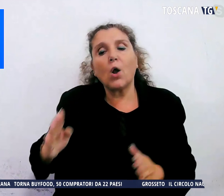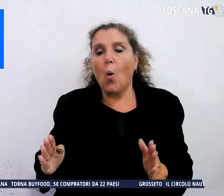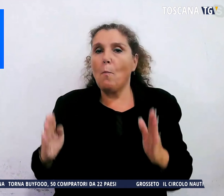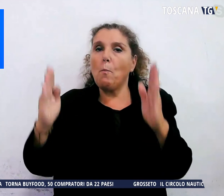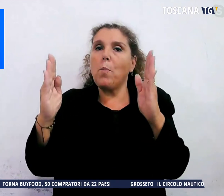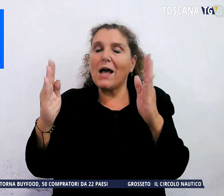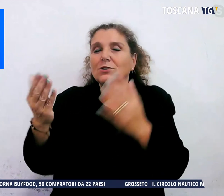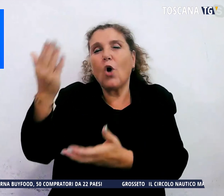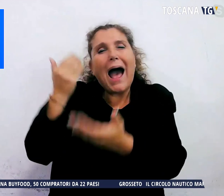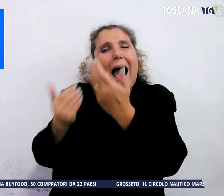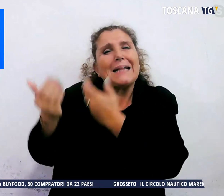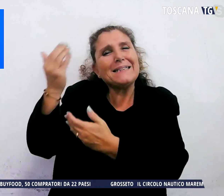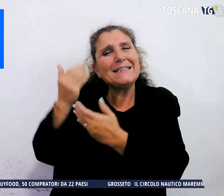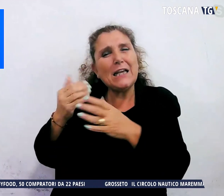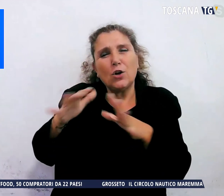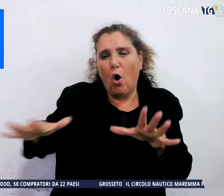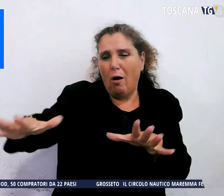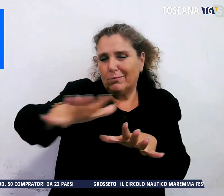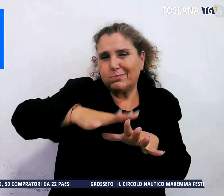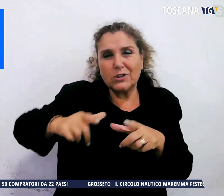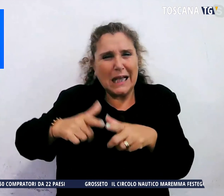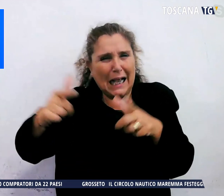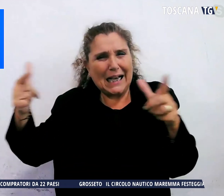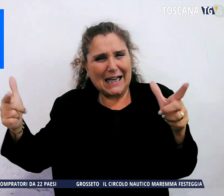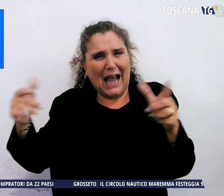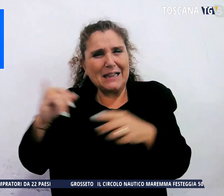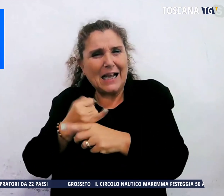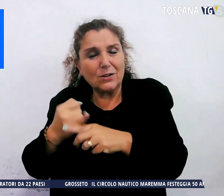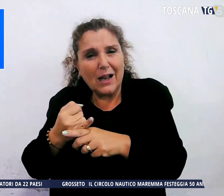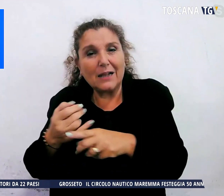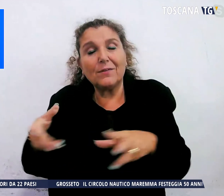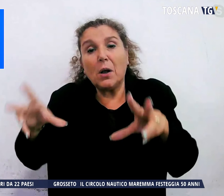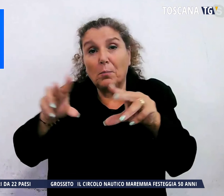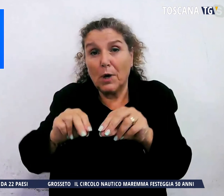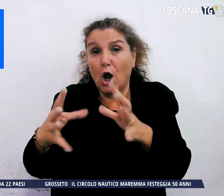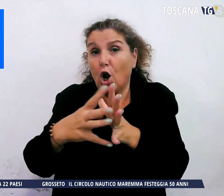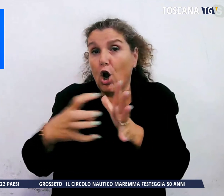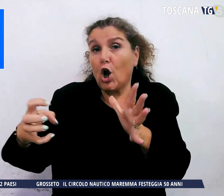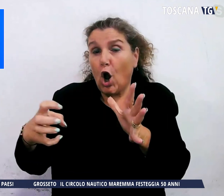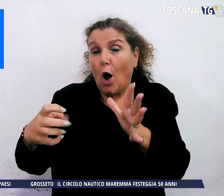così vasto e articolato viene integralmente riprodotto in 3D.